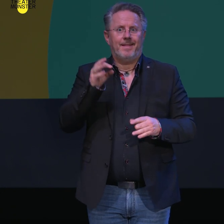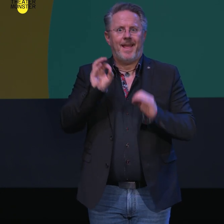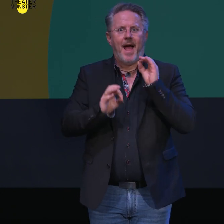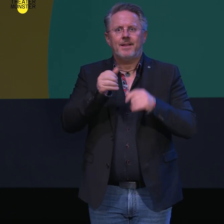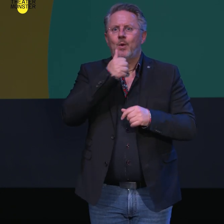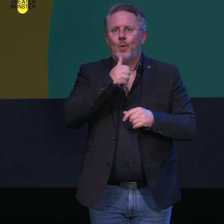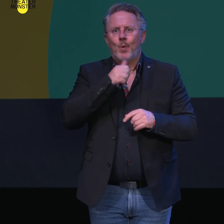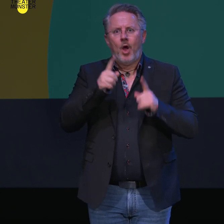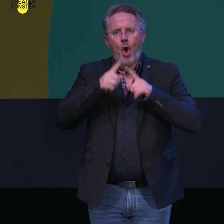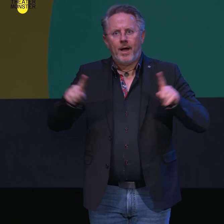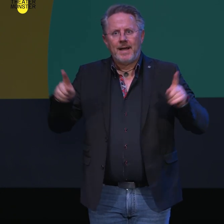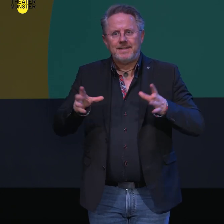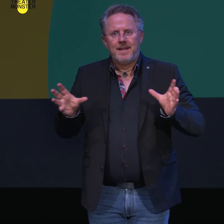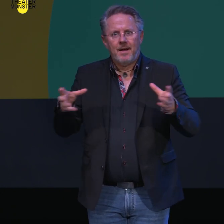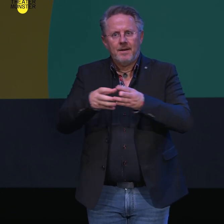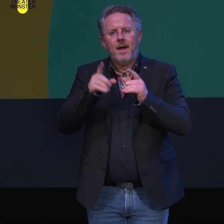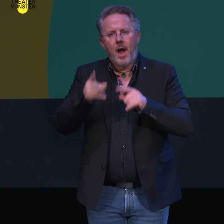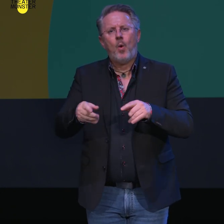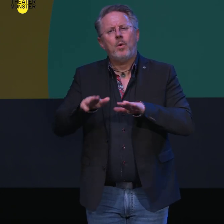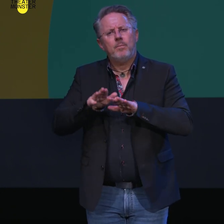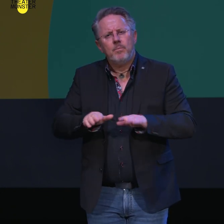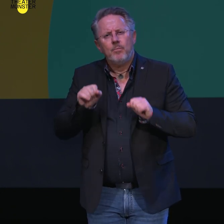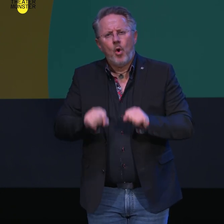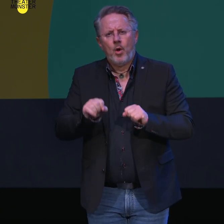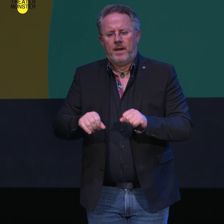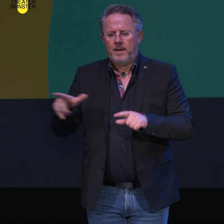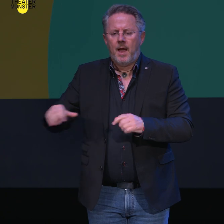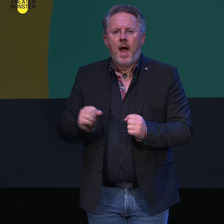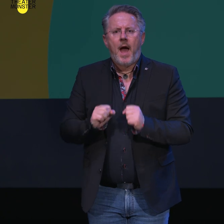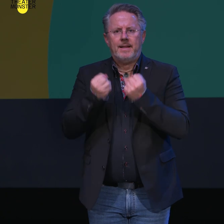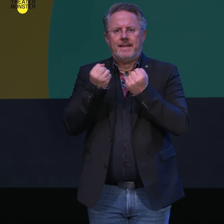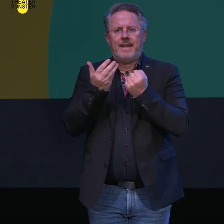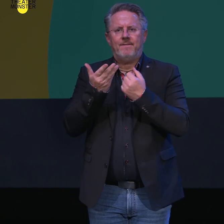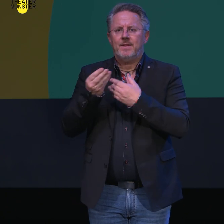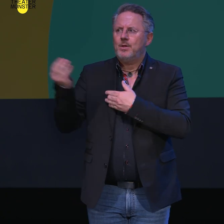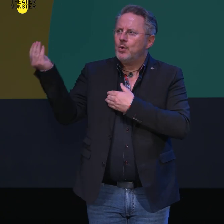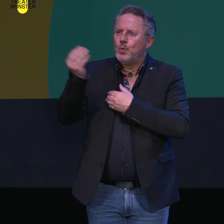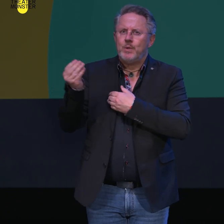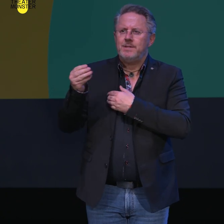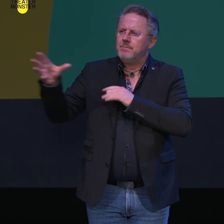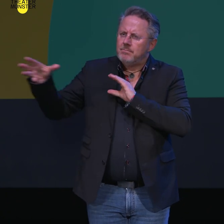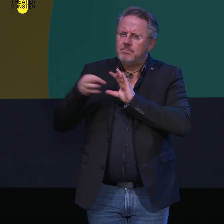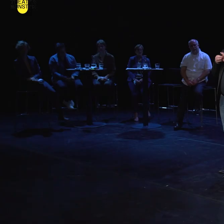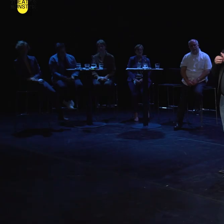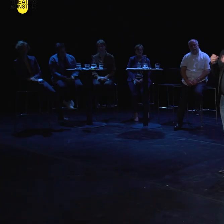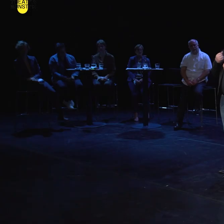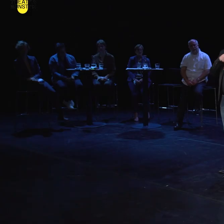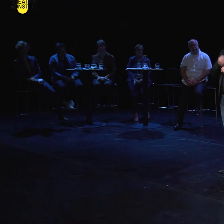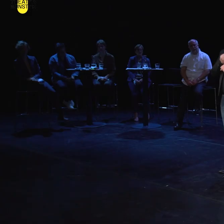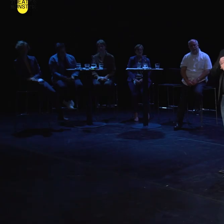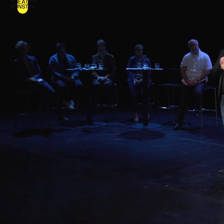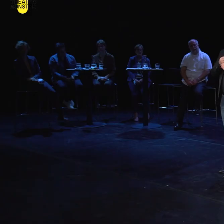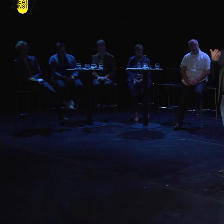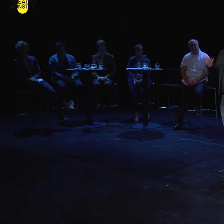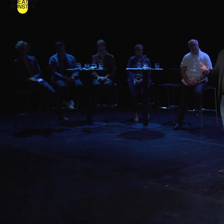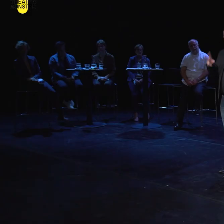-Projekt weitere niedrigschwellige Möglichkeiten des aktiven künstlerischen Miteinanders verstetigen. Das erwähnte